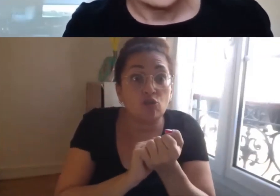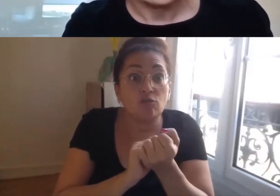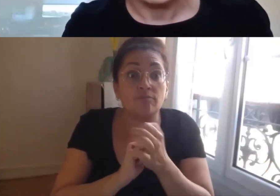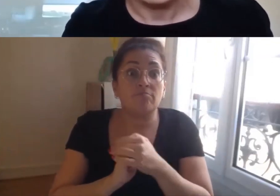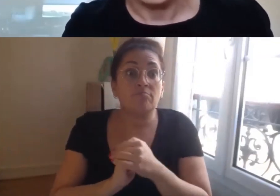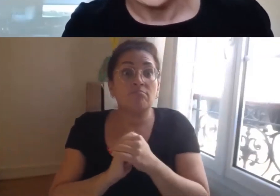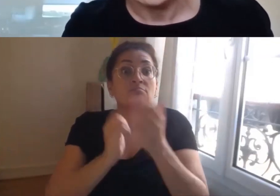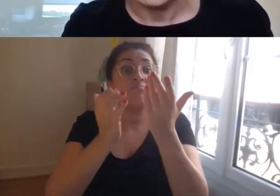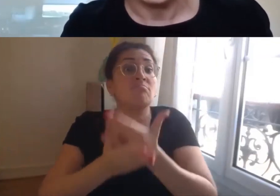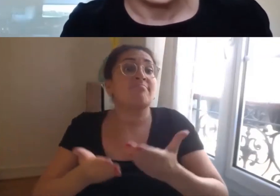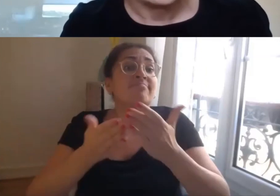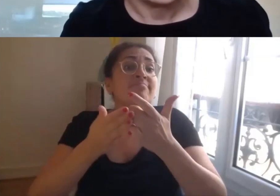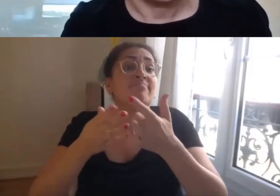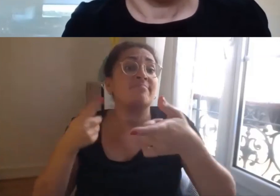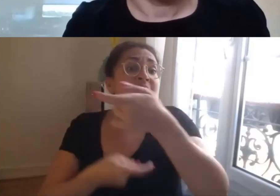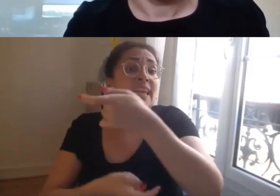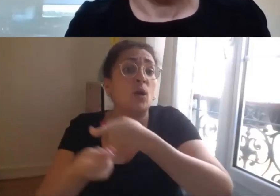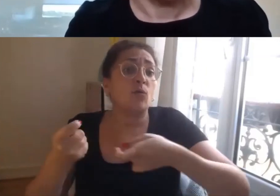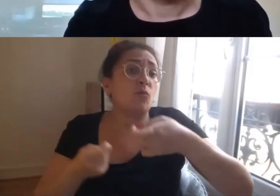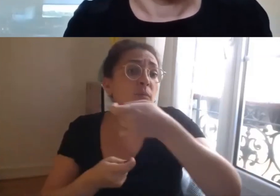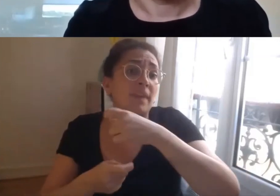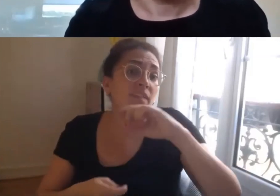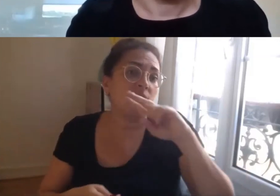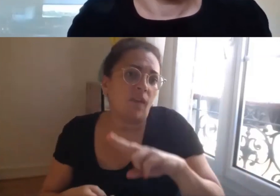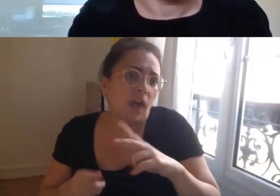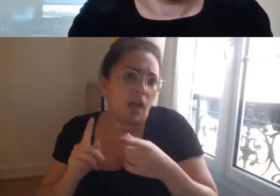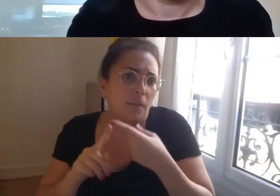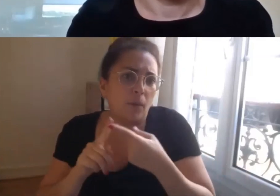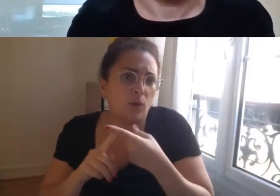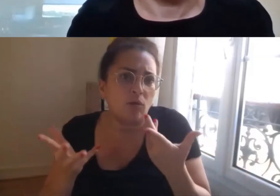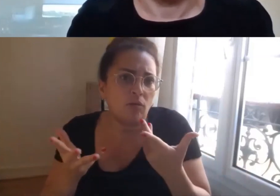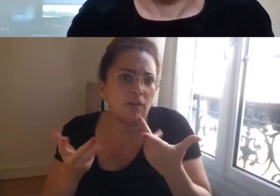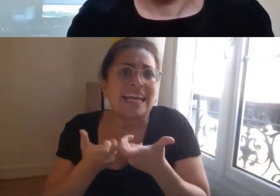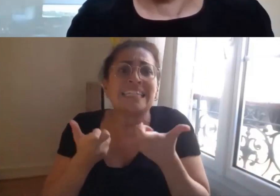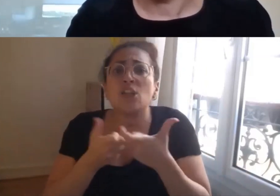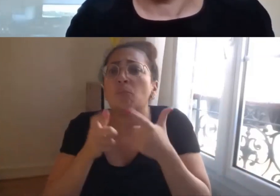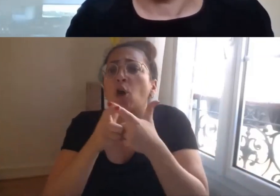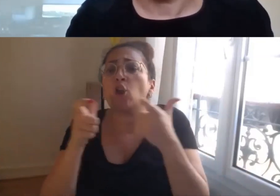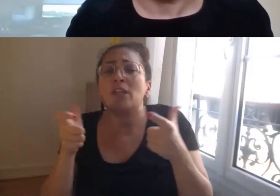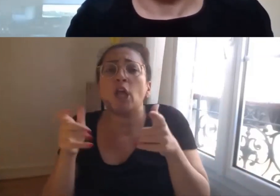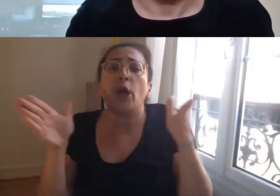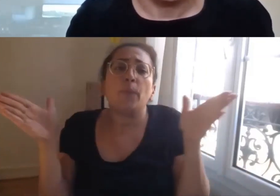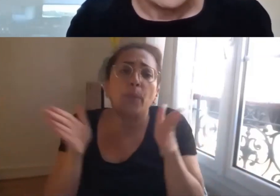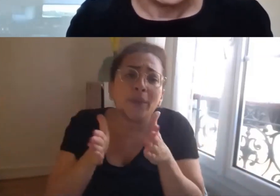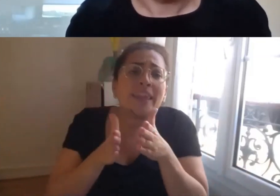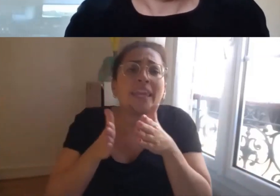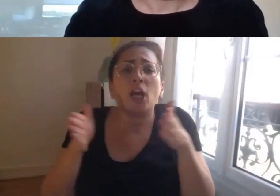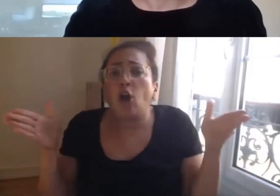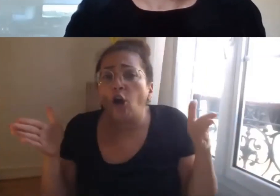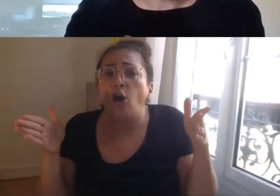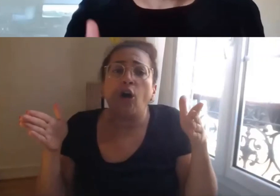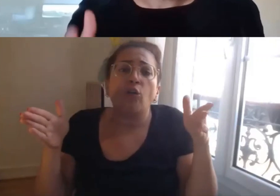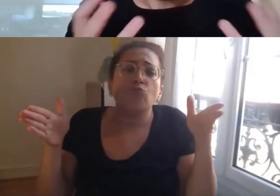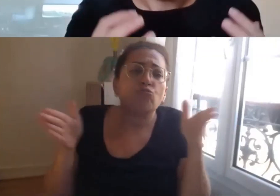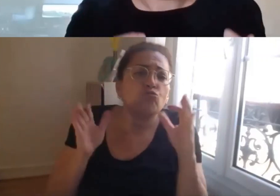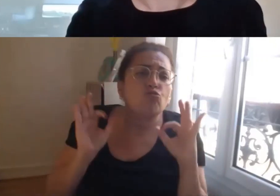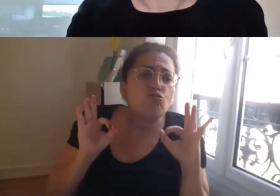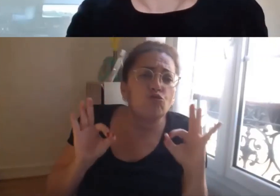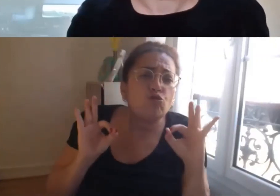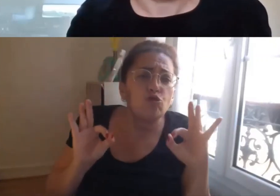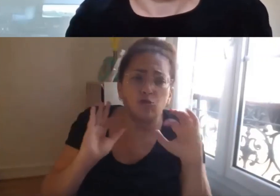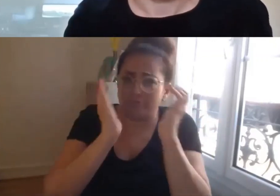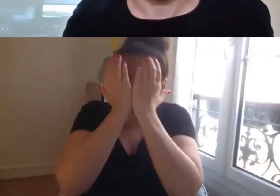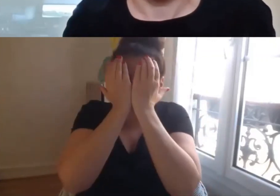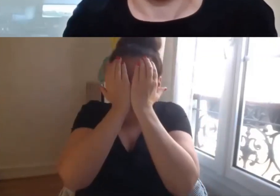c'est un vecteur essentiel il n a plus d'entreprises peu importe leur taille qu'elles soient petites moyennes ou grandes qui n'ont pas